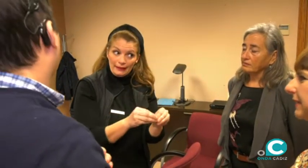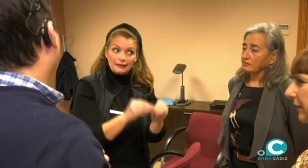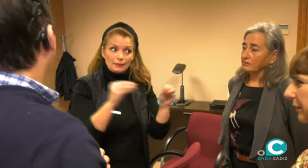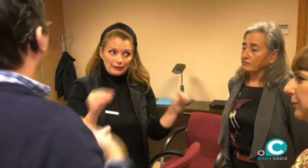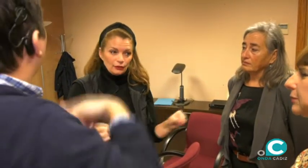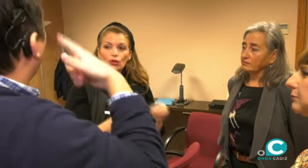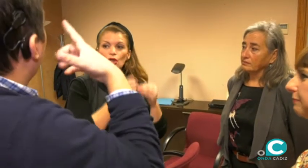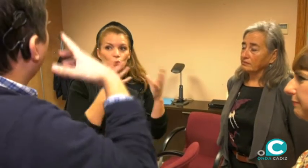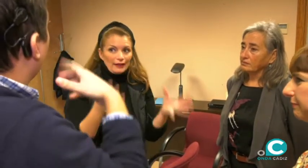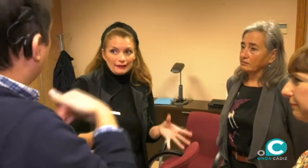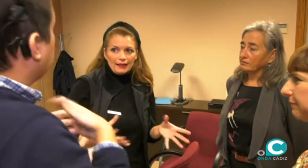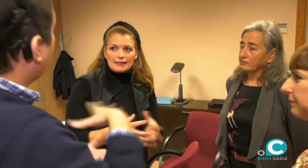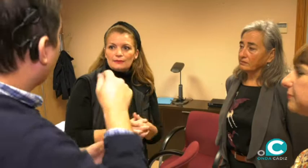ventana interpretando. Dudas que tengáis.